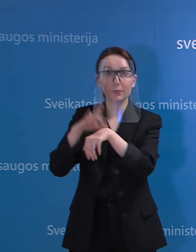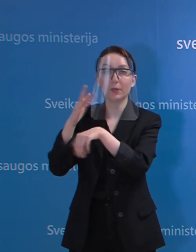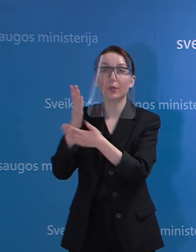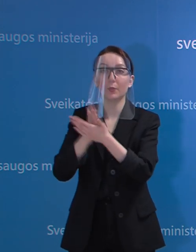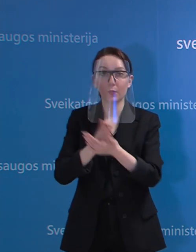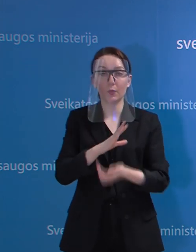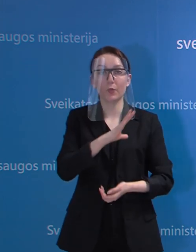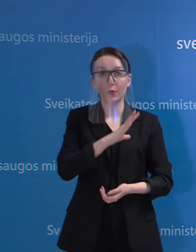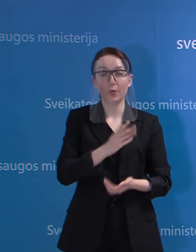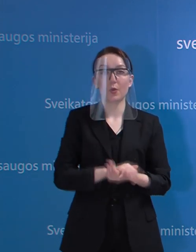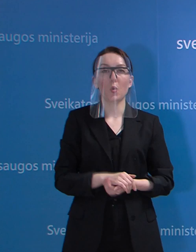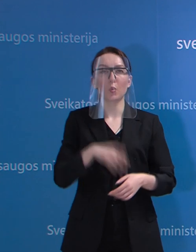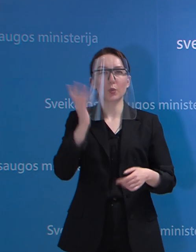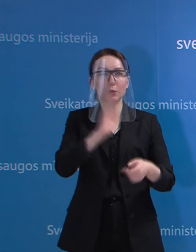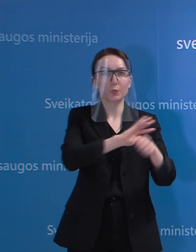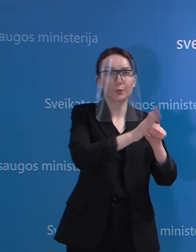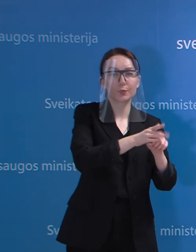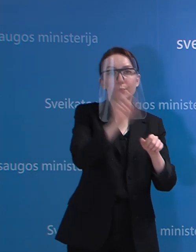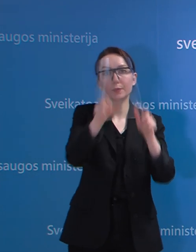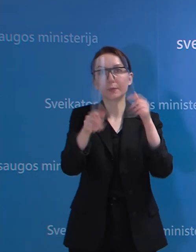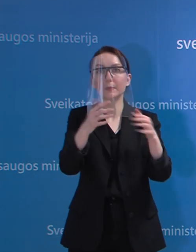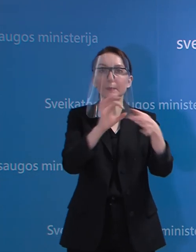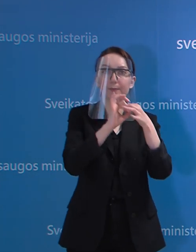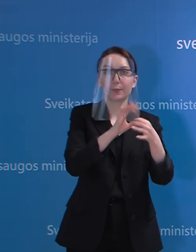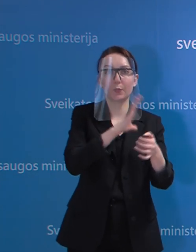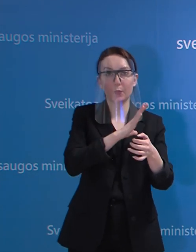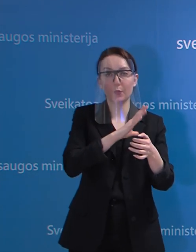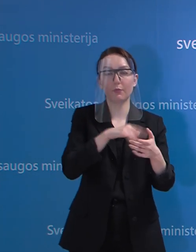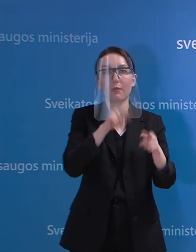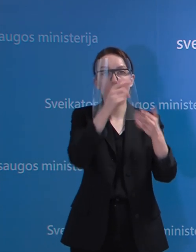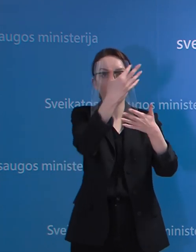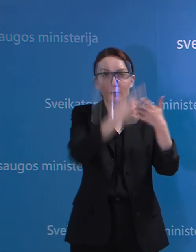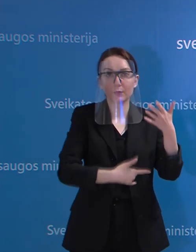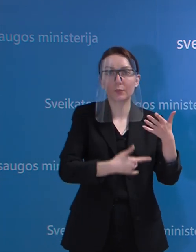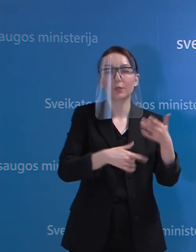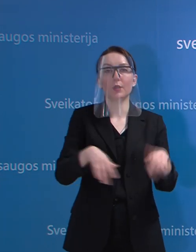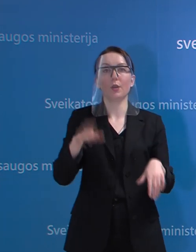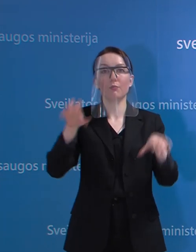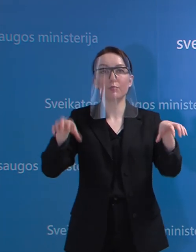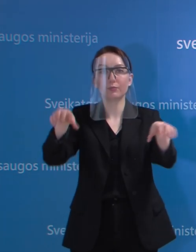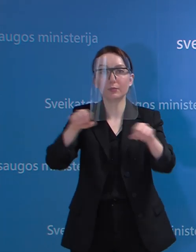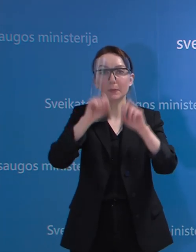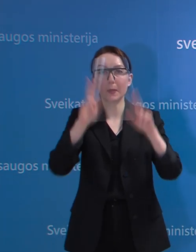jų bendravimo, atlikus epidemiologinį įvertinimą, tai tam bus ir mobilus punktas,